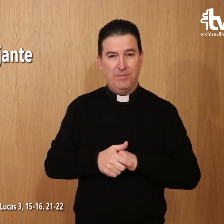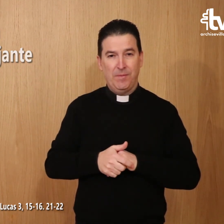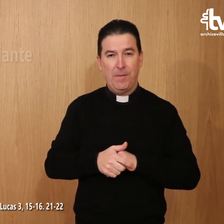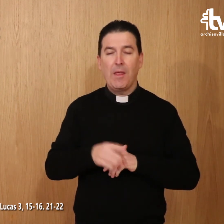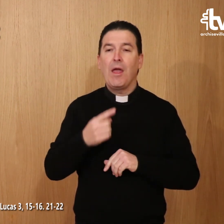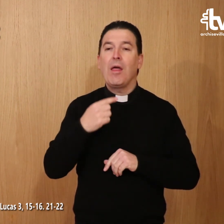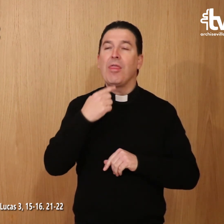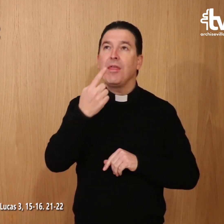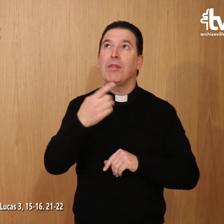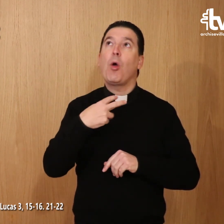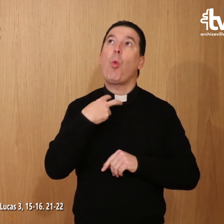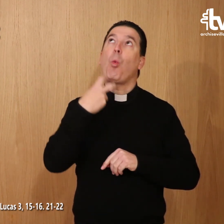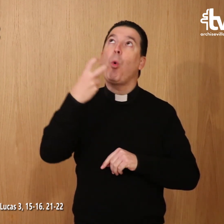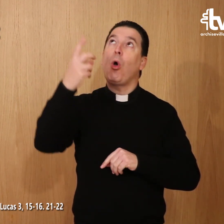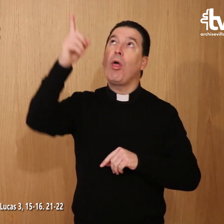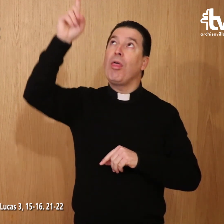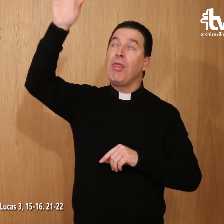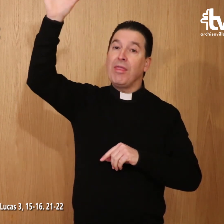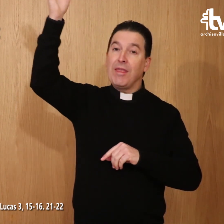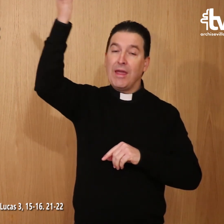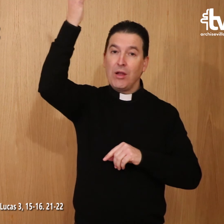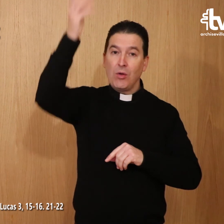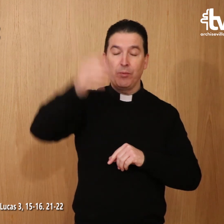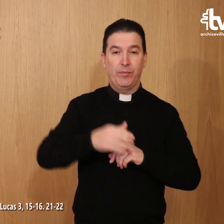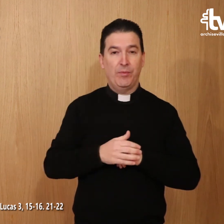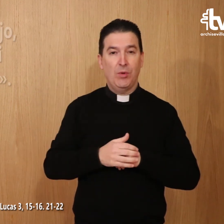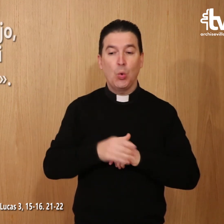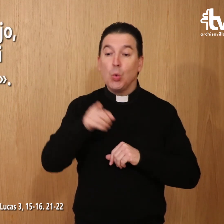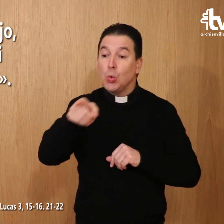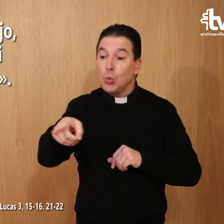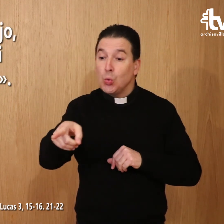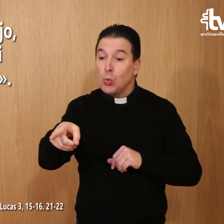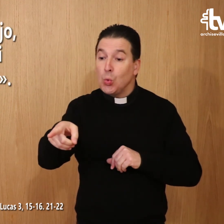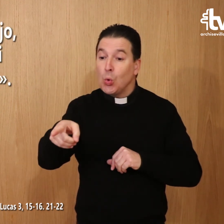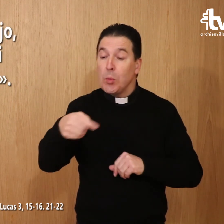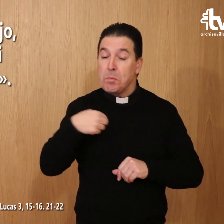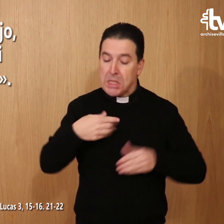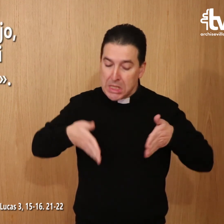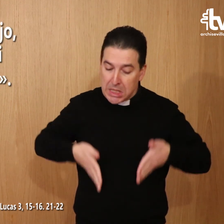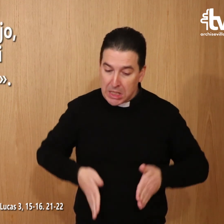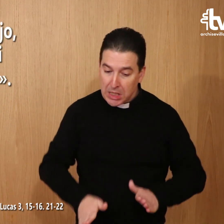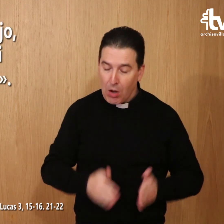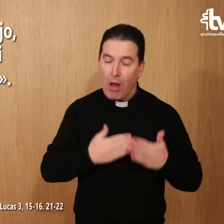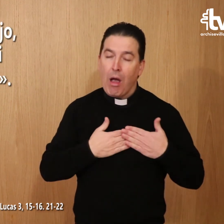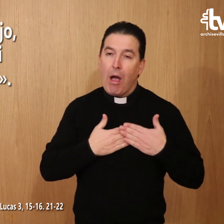y vino una voz del cielo. Tú eres mi Hijo, el Amado,